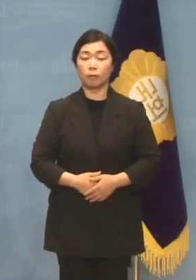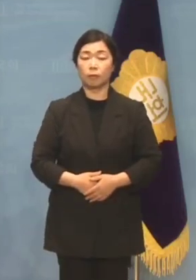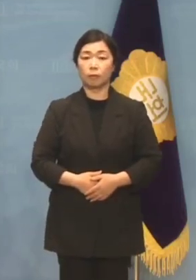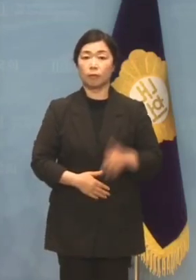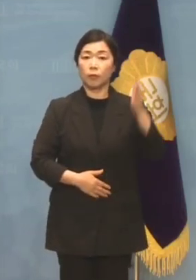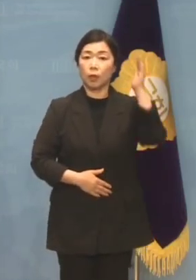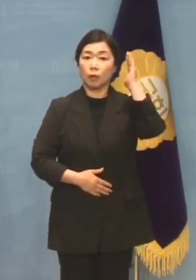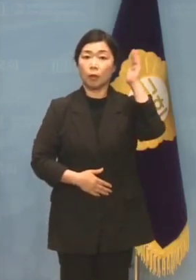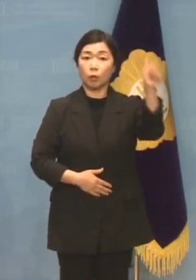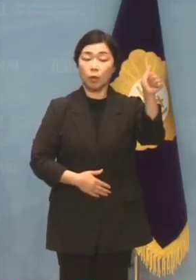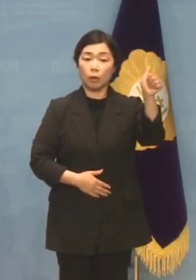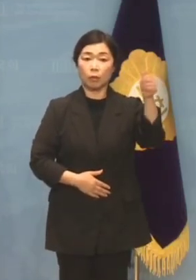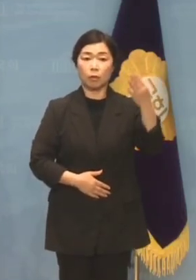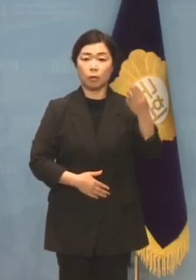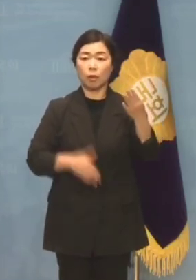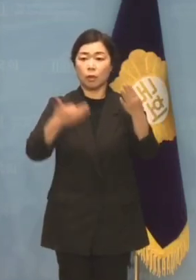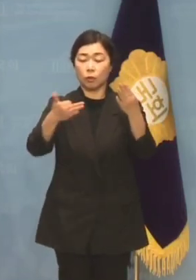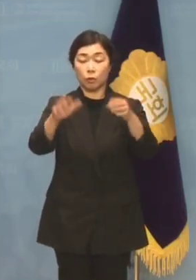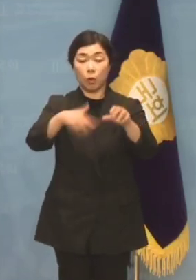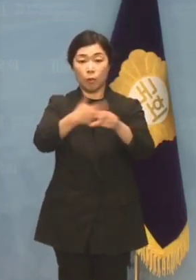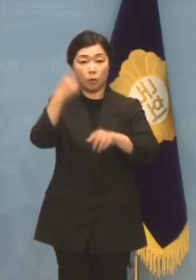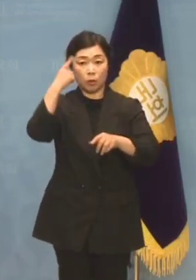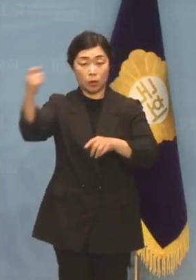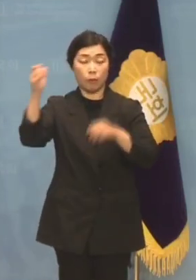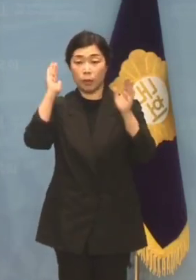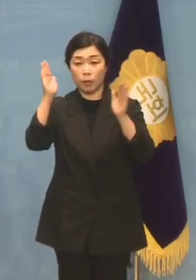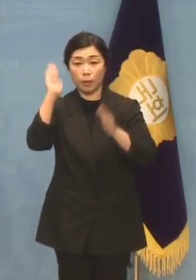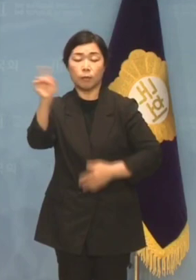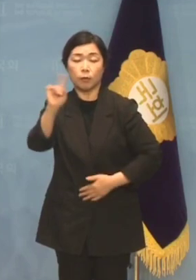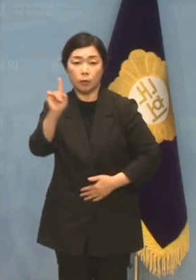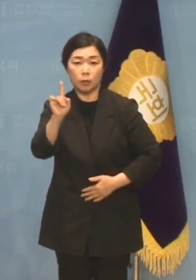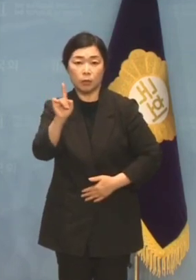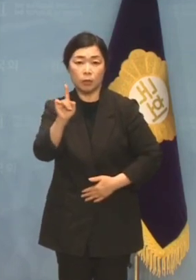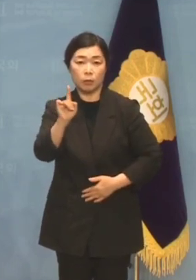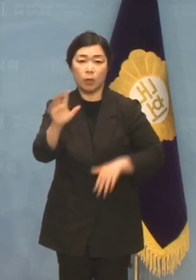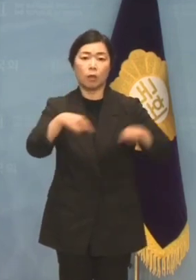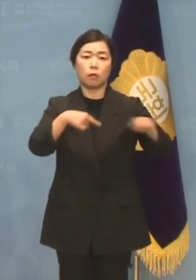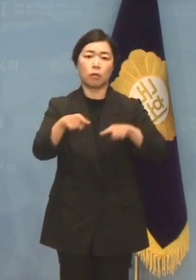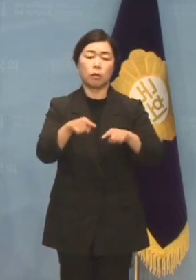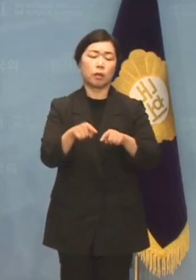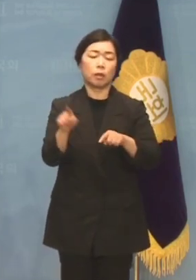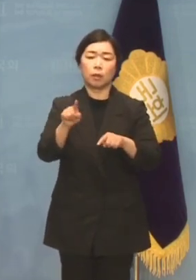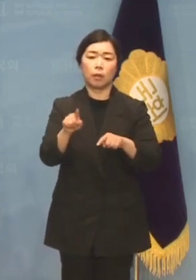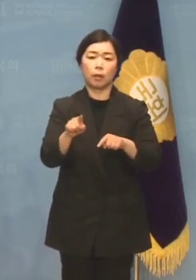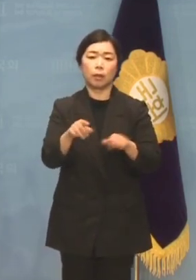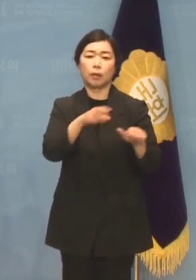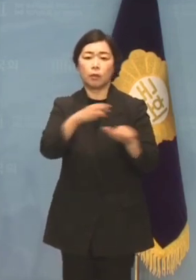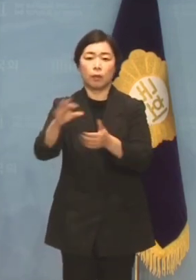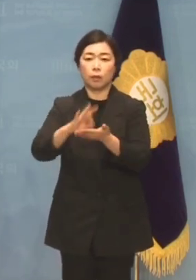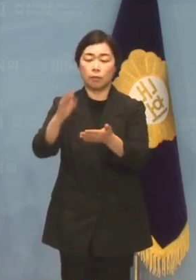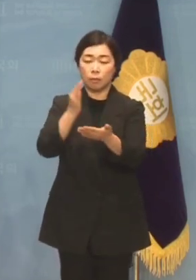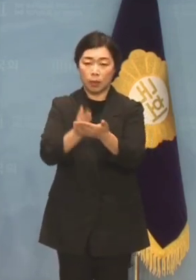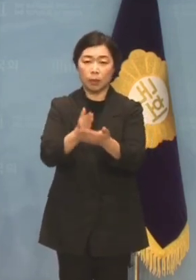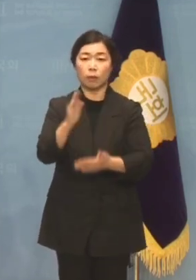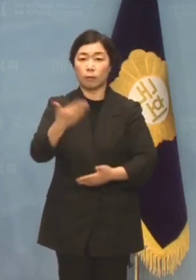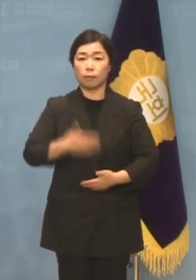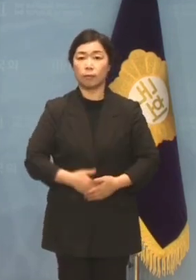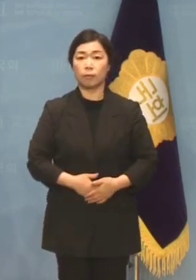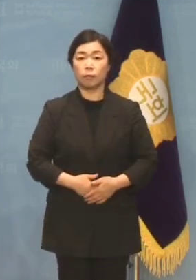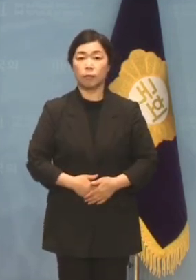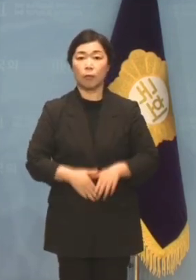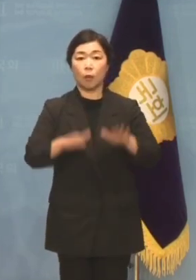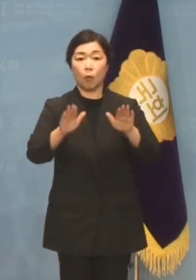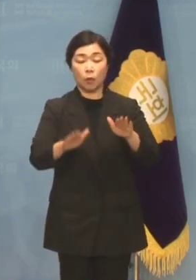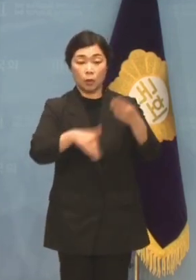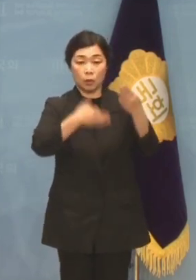대통령의 4.19 혁명 기념사는 정치 선동의 수단이 아닙니다. 윤석열 대통령이 오늘 제63주년 4.19